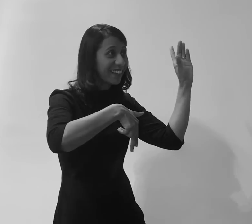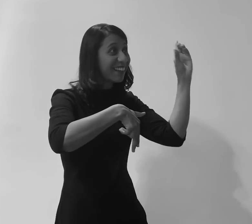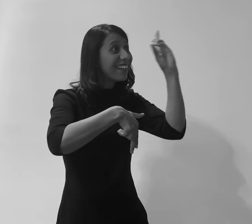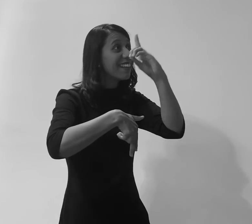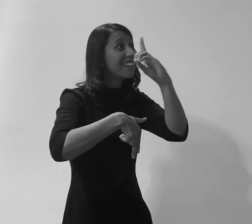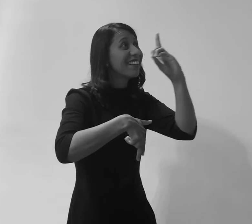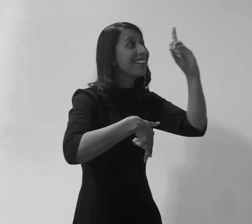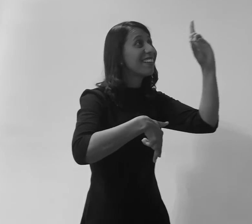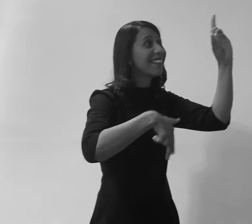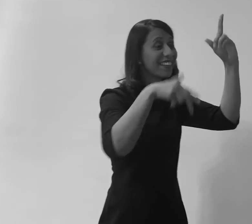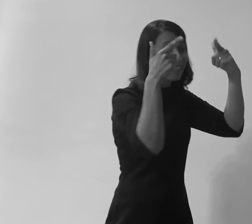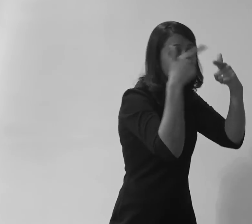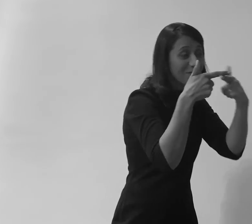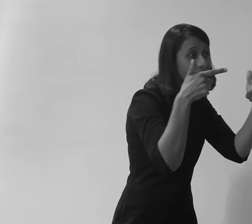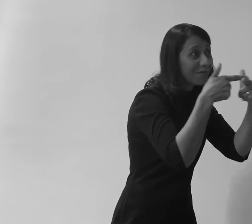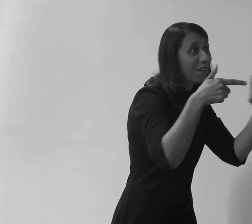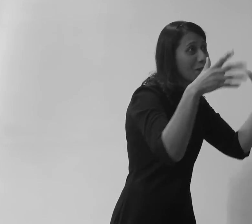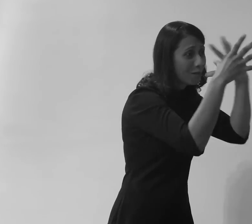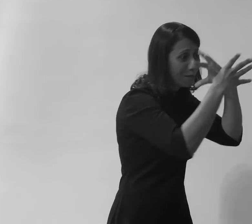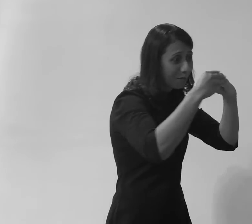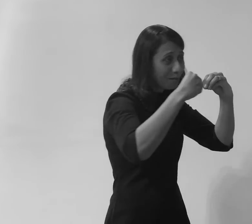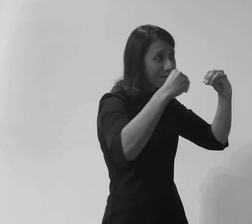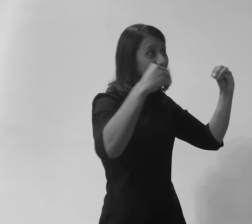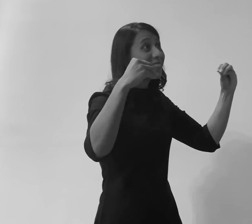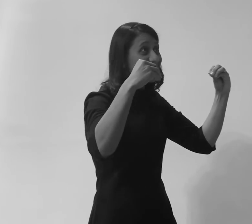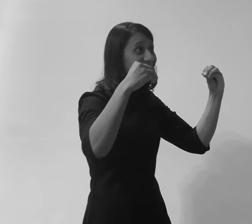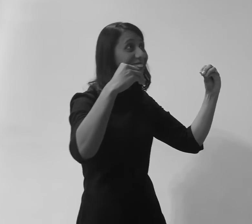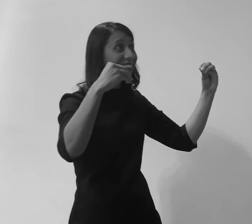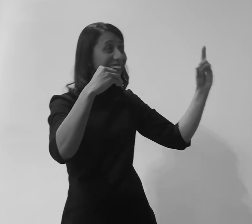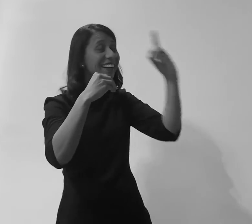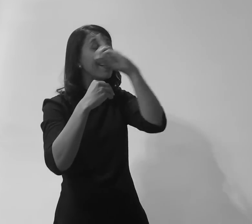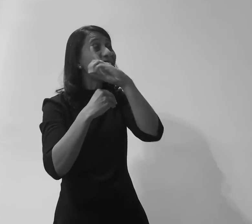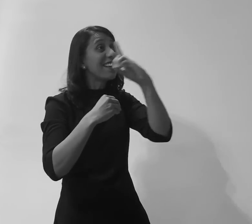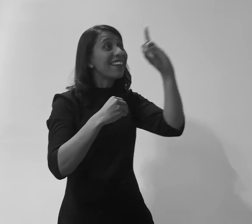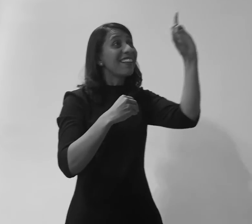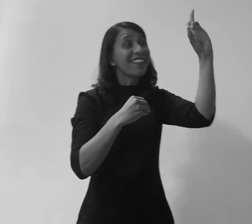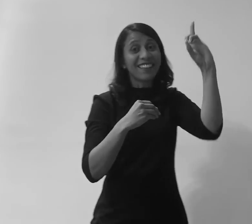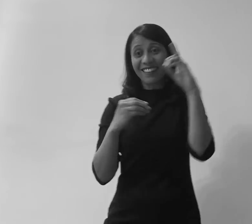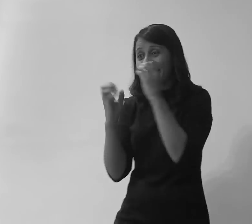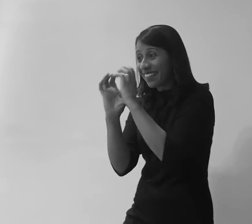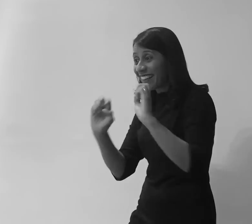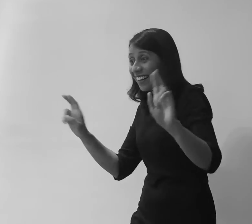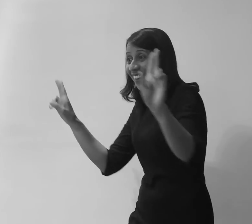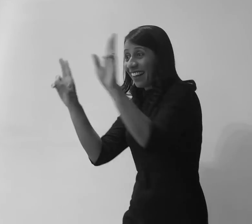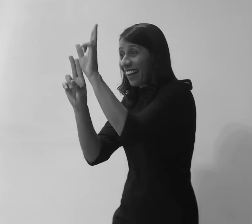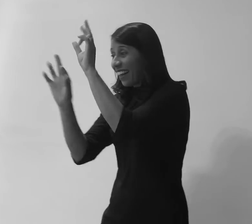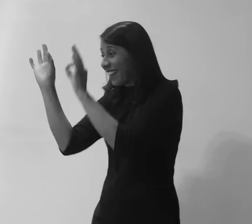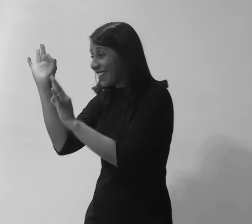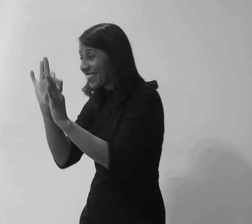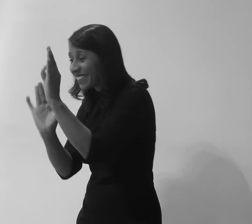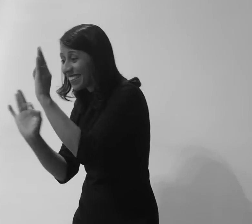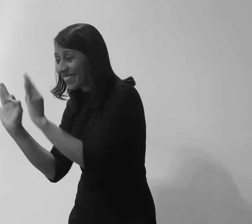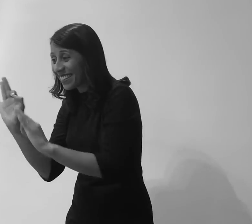Prometi que em suas provas lá vou estar Prometi preparar-vos o lugar